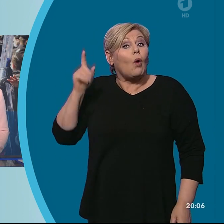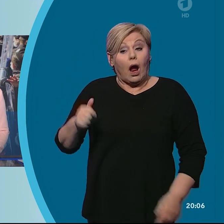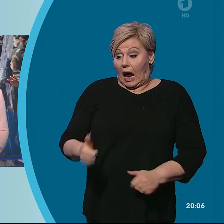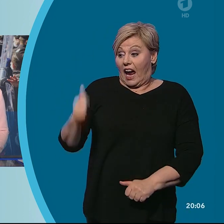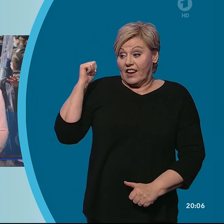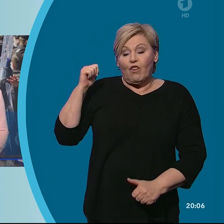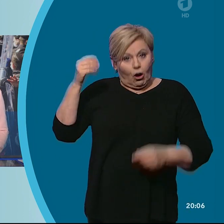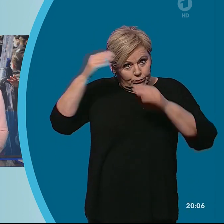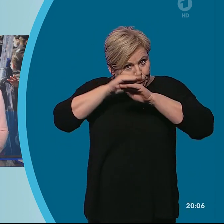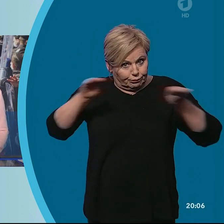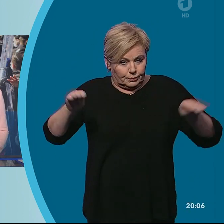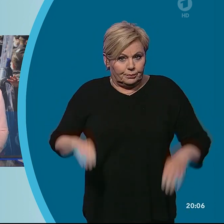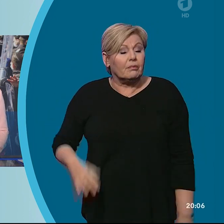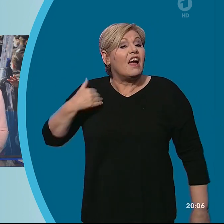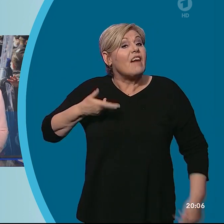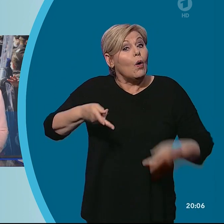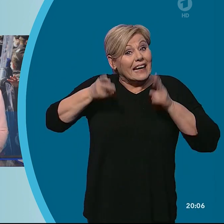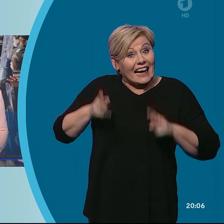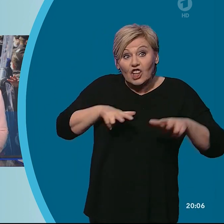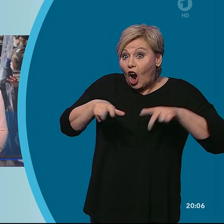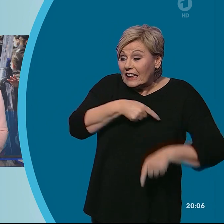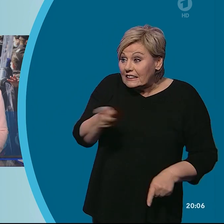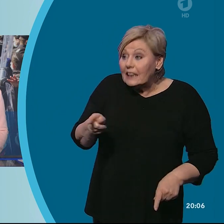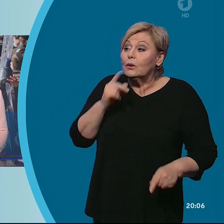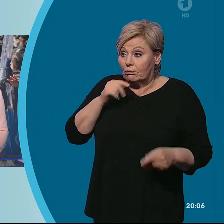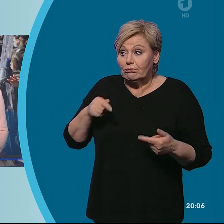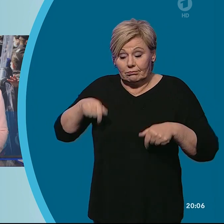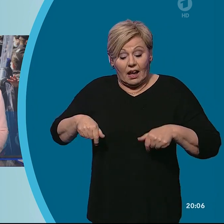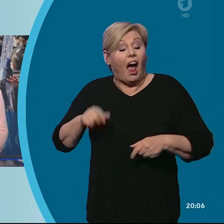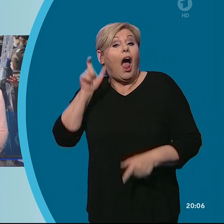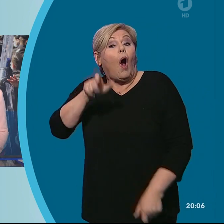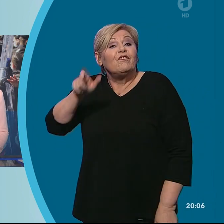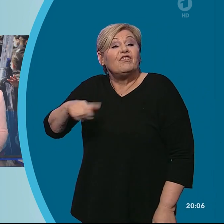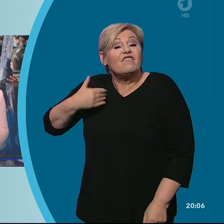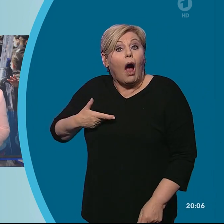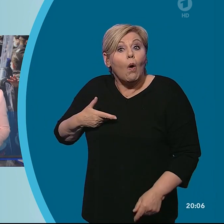Nach Angaben von Frauenrechtsorganisationen nehmen Gewalttaten gegen Frauen in der Türkei zu.